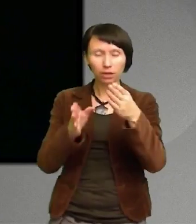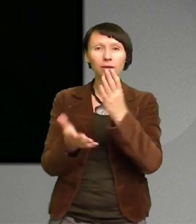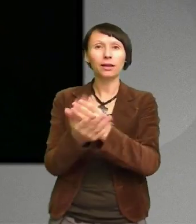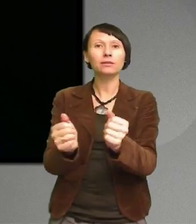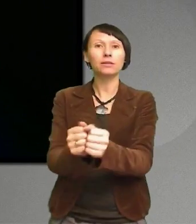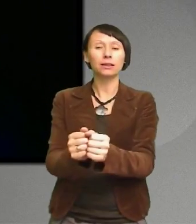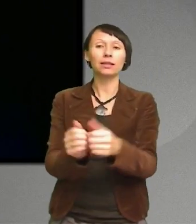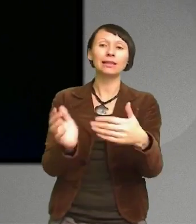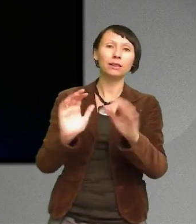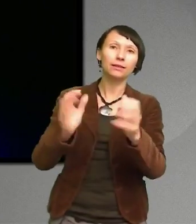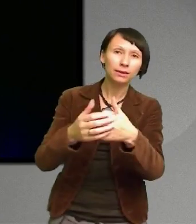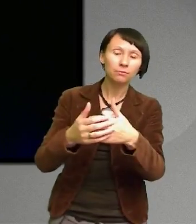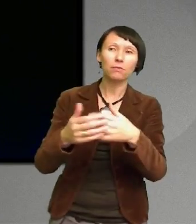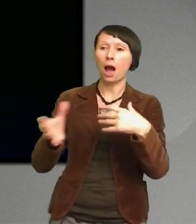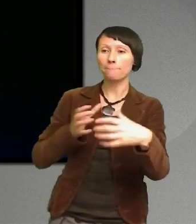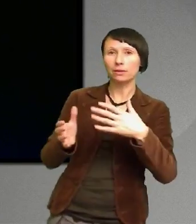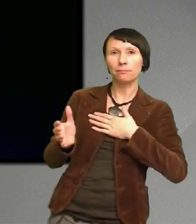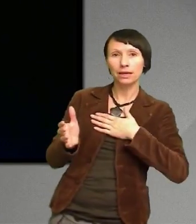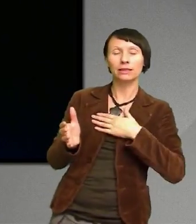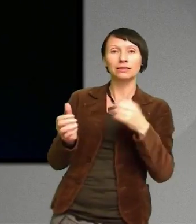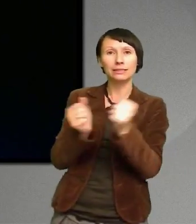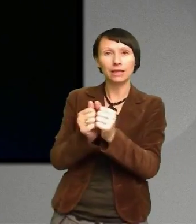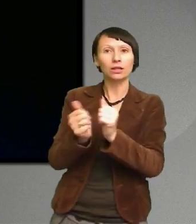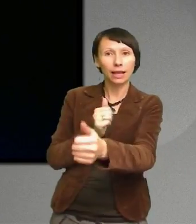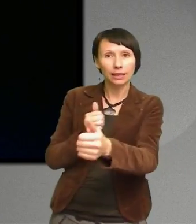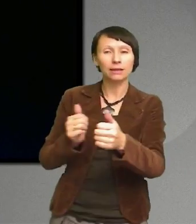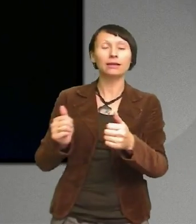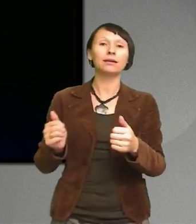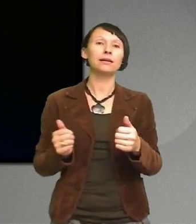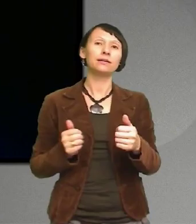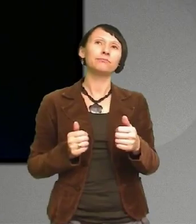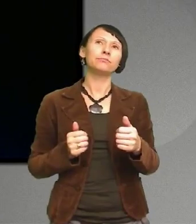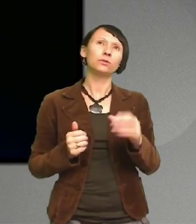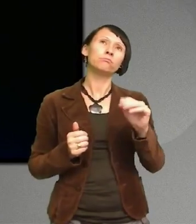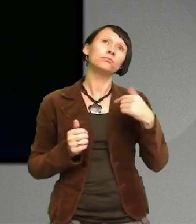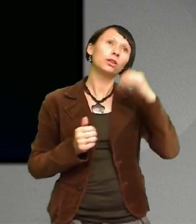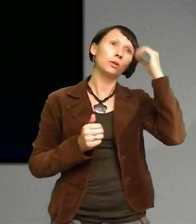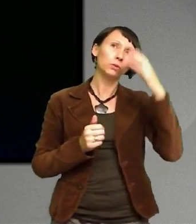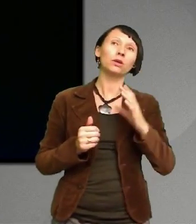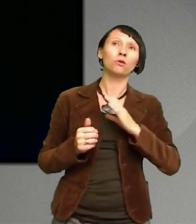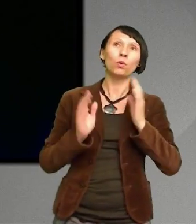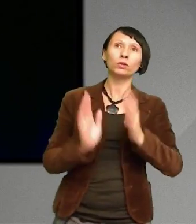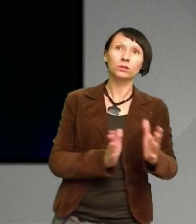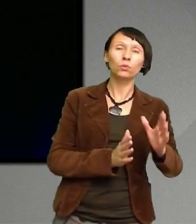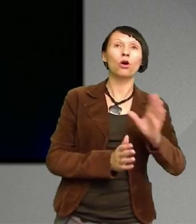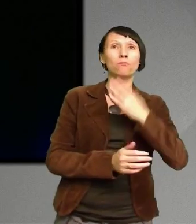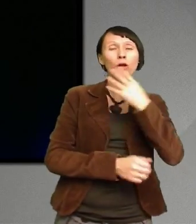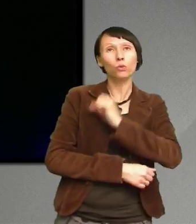ledarskap Jag är väldigt bra på att vara organiserad Och ha tålamod Och jag tycker att det är väldigt roligt Att hjälpa